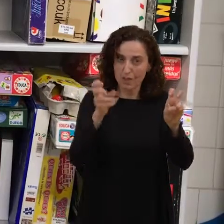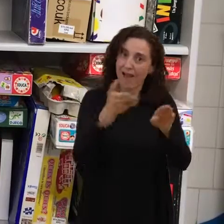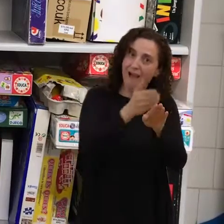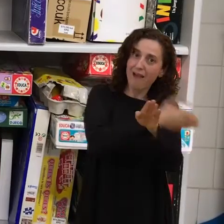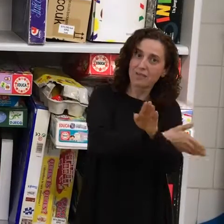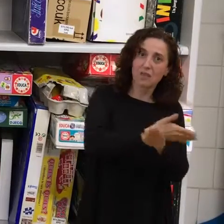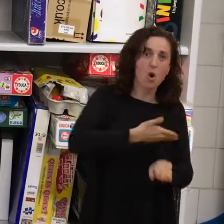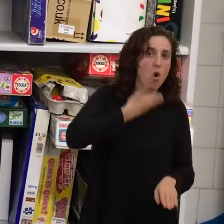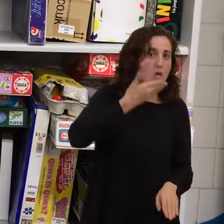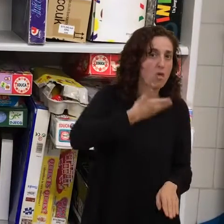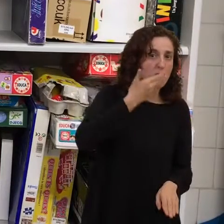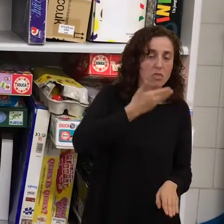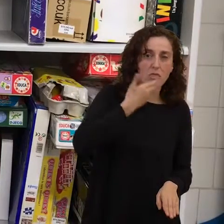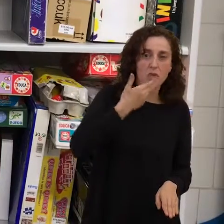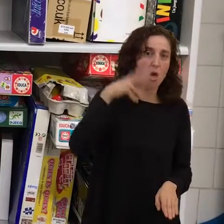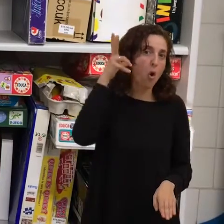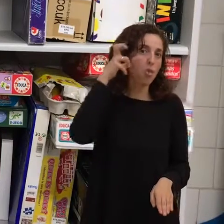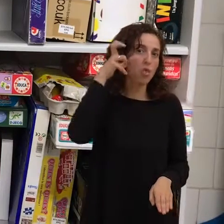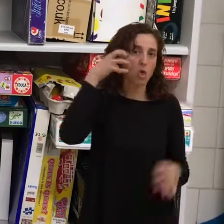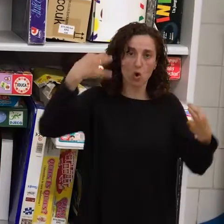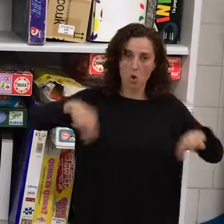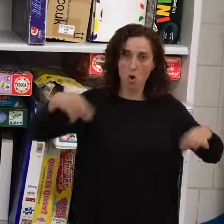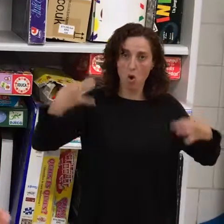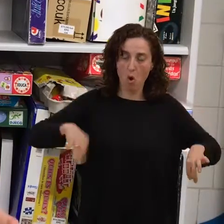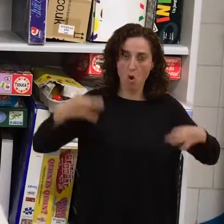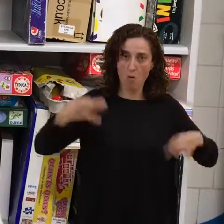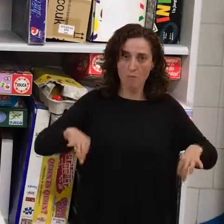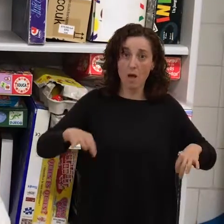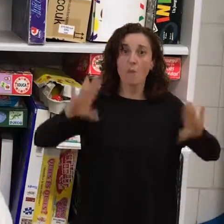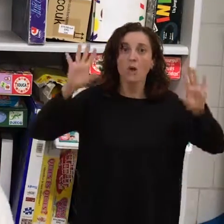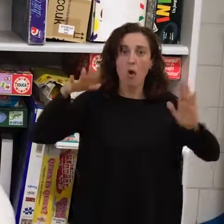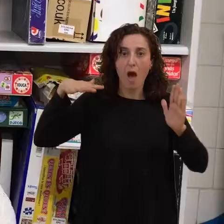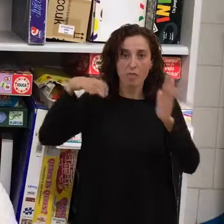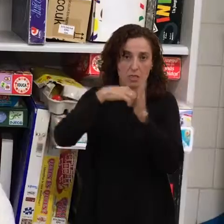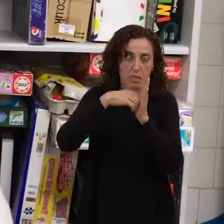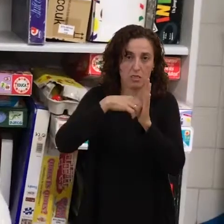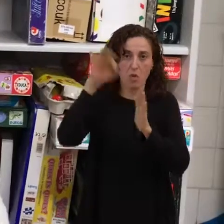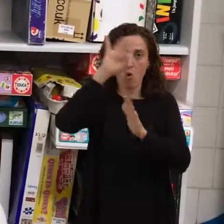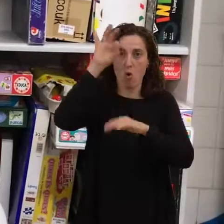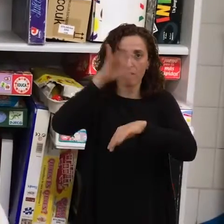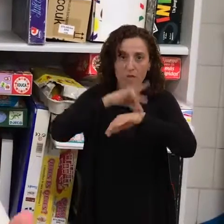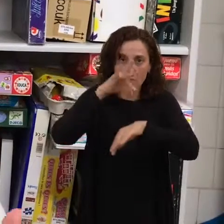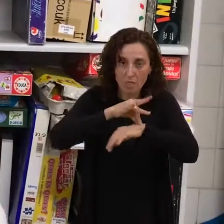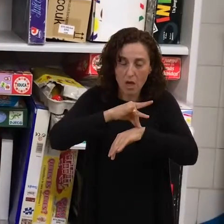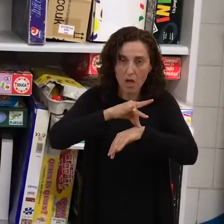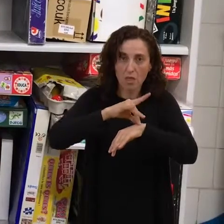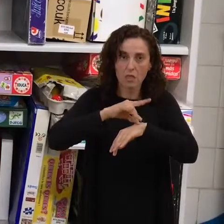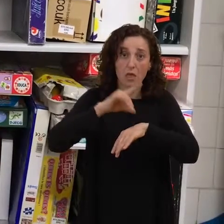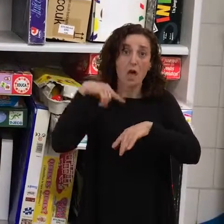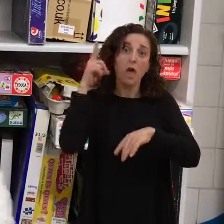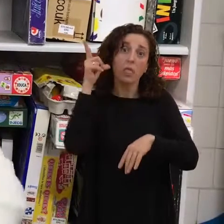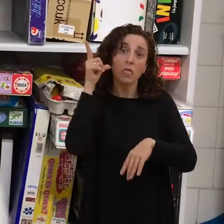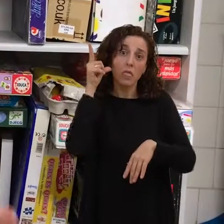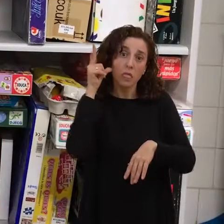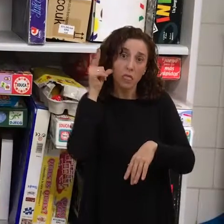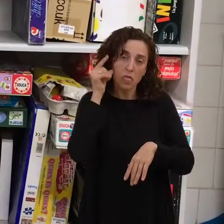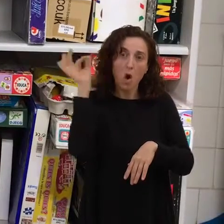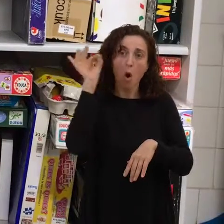oyentes, que tenido una audición normal por accidente, enfermedad, están perdiendo o ya han perdido la